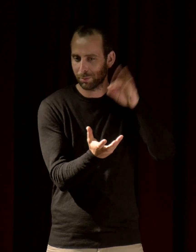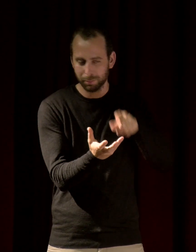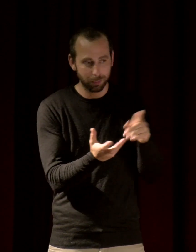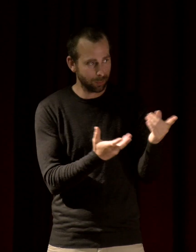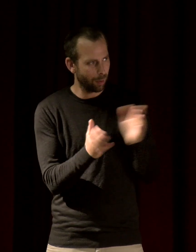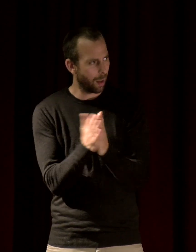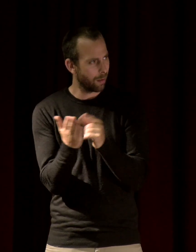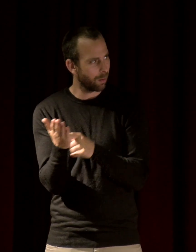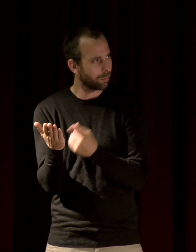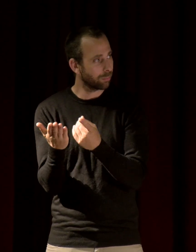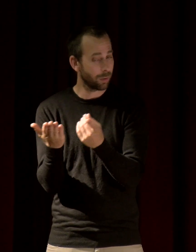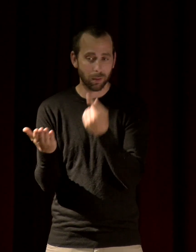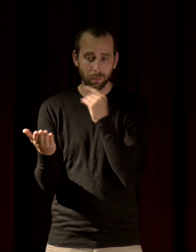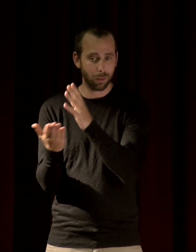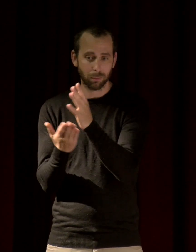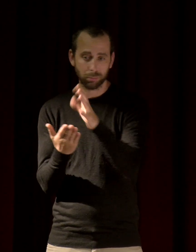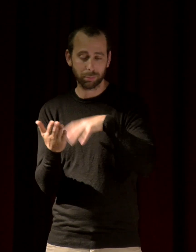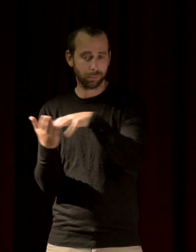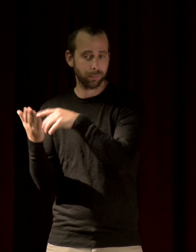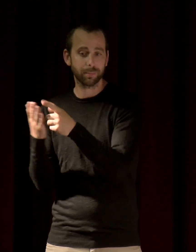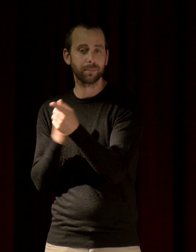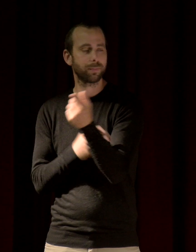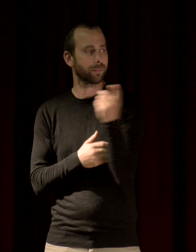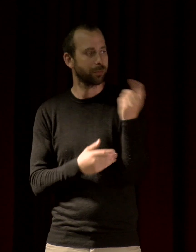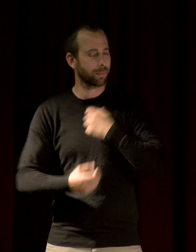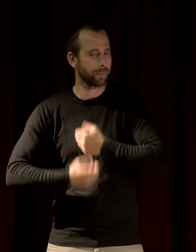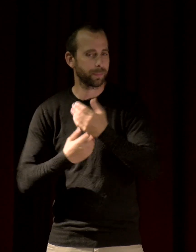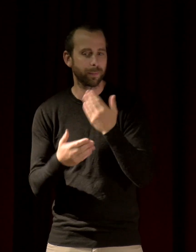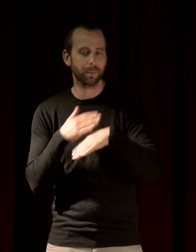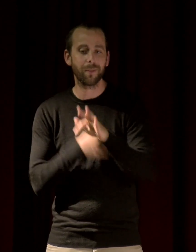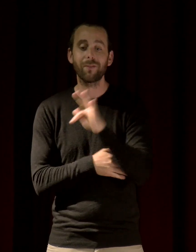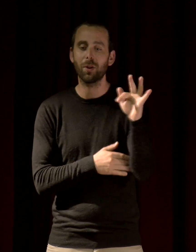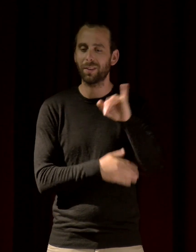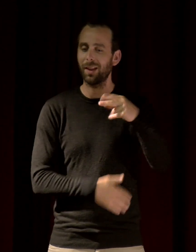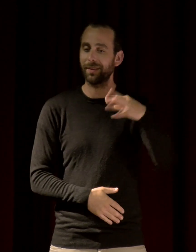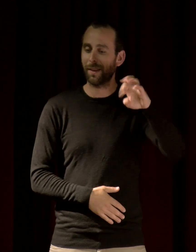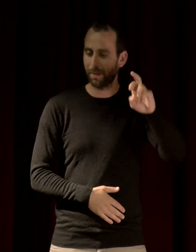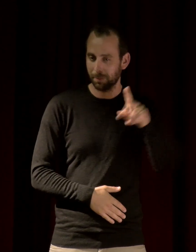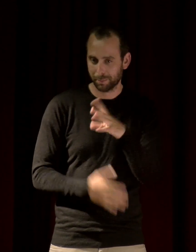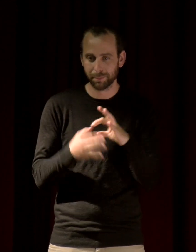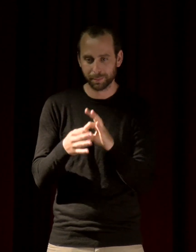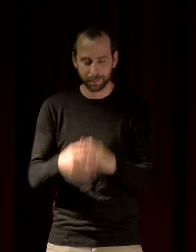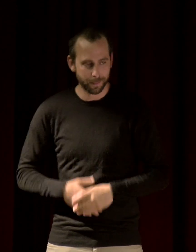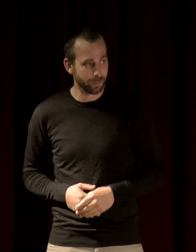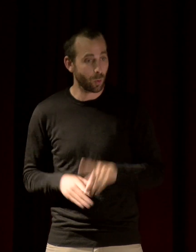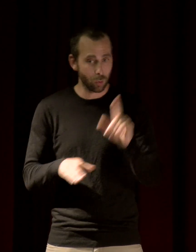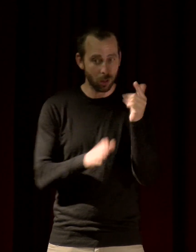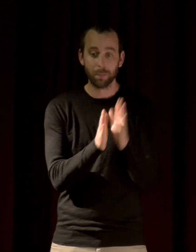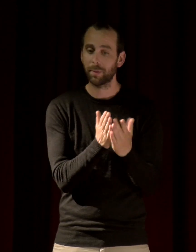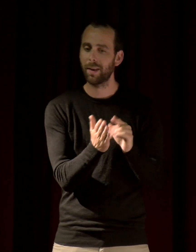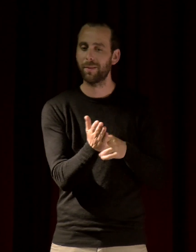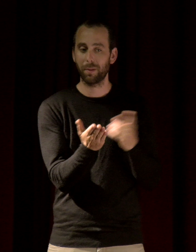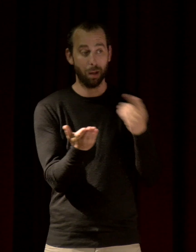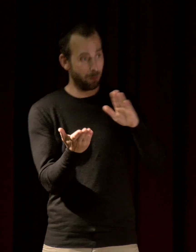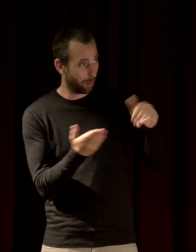sur France Inter. Et puis donc le livre qui est le prétexte à votre invitation, même